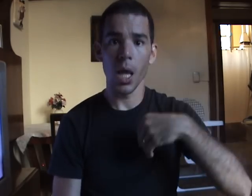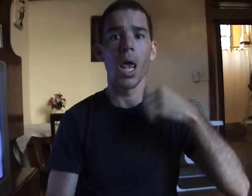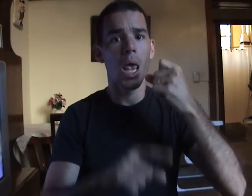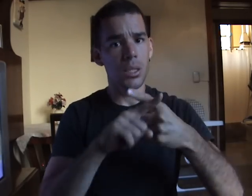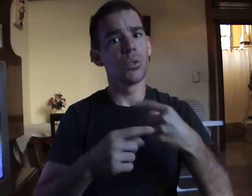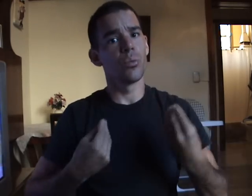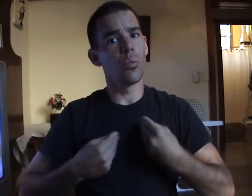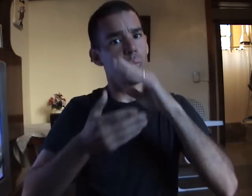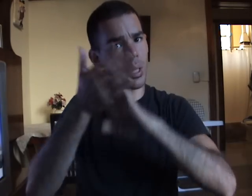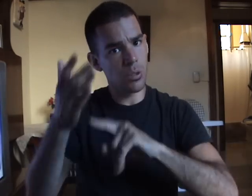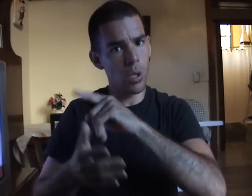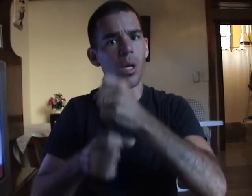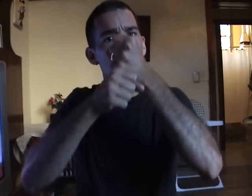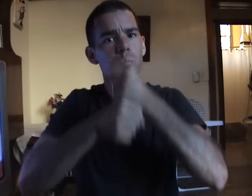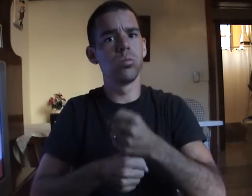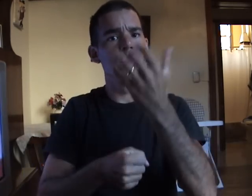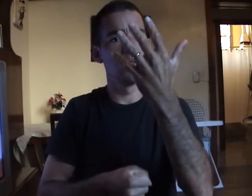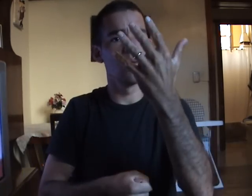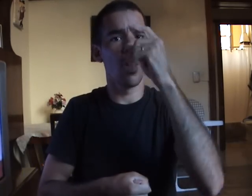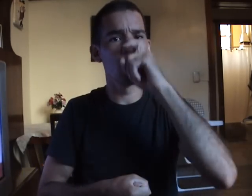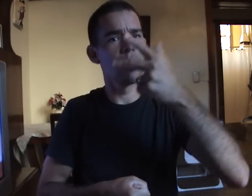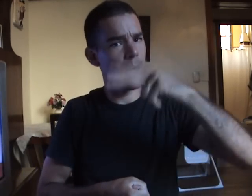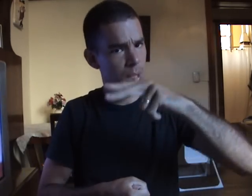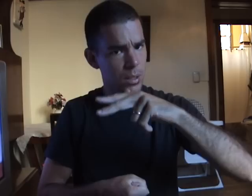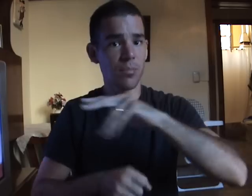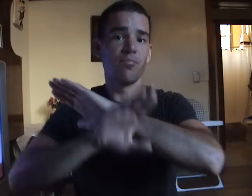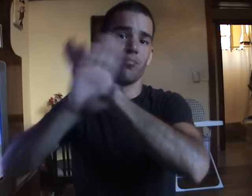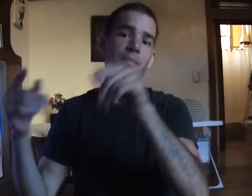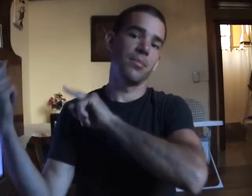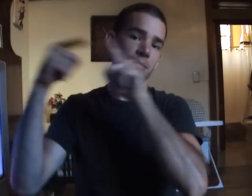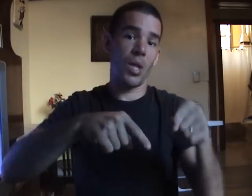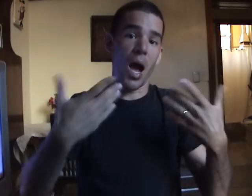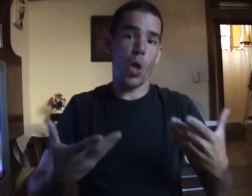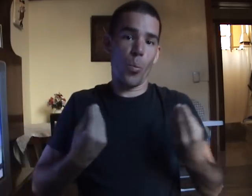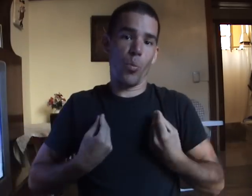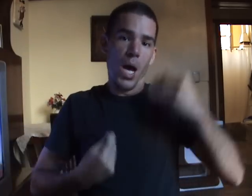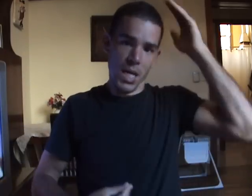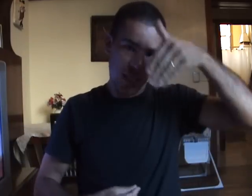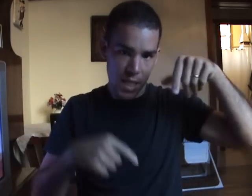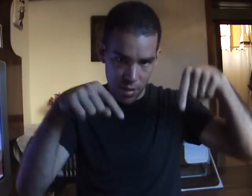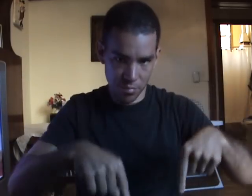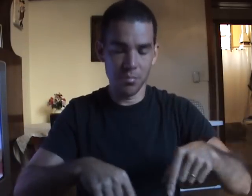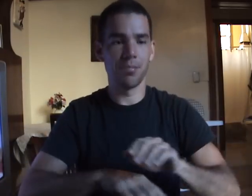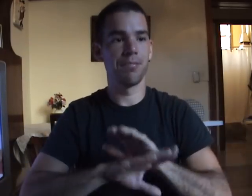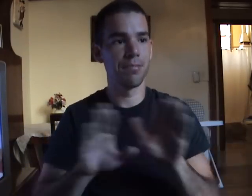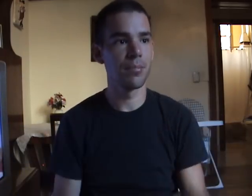estar, de ti a volaré, de ti a volaré.